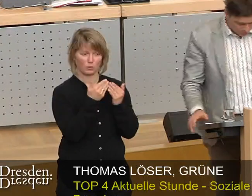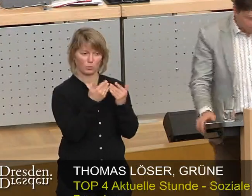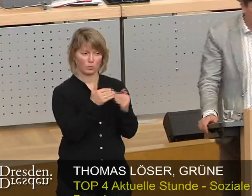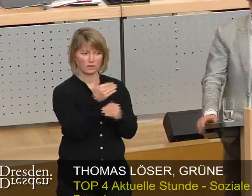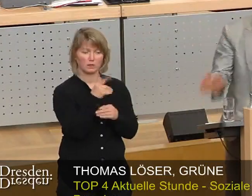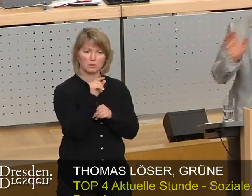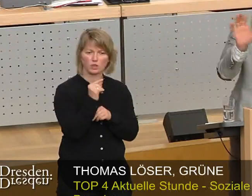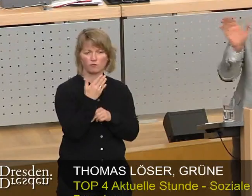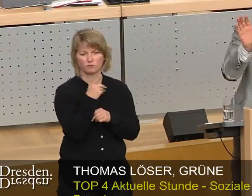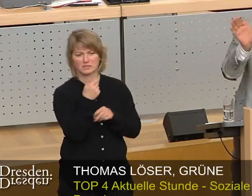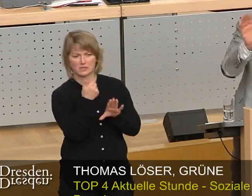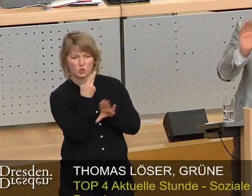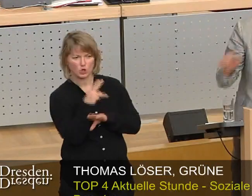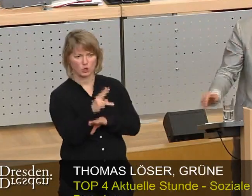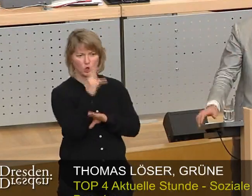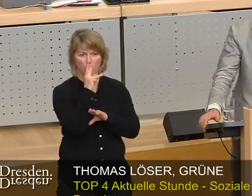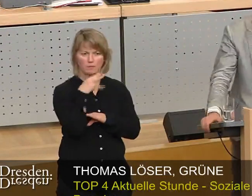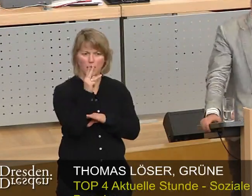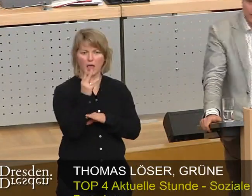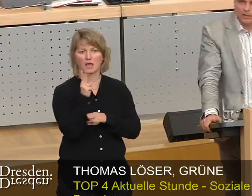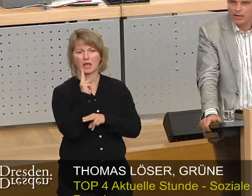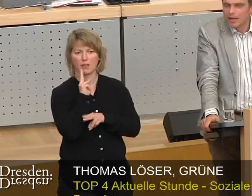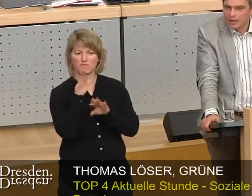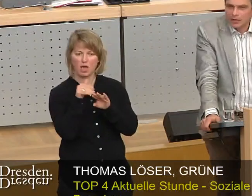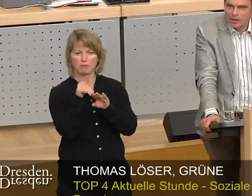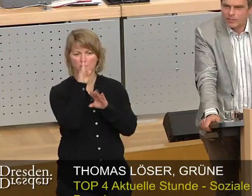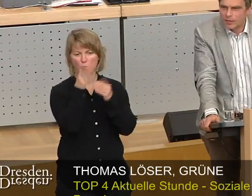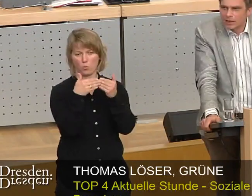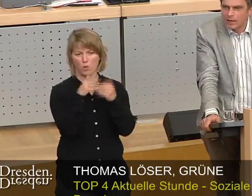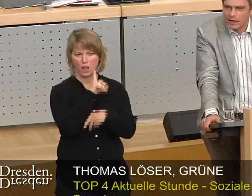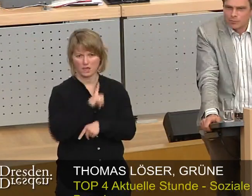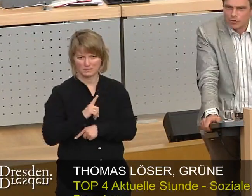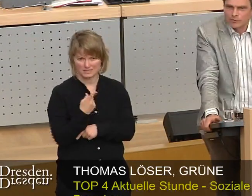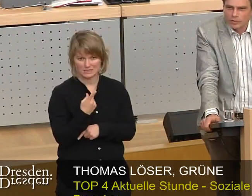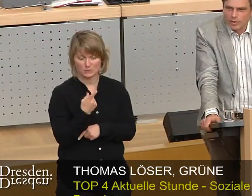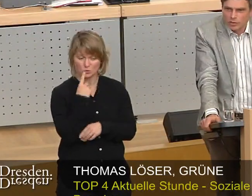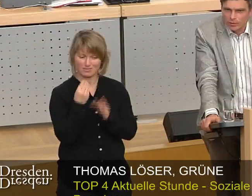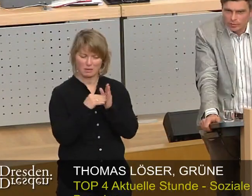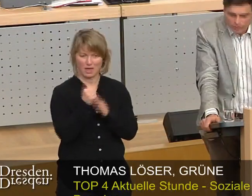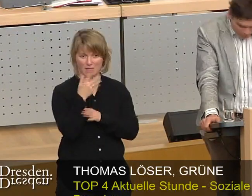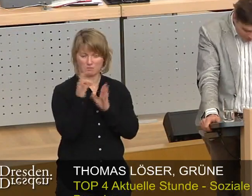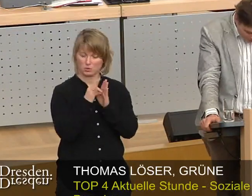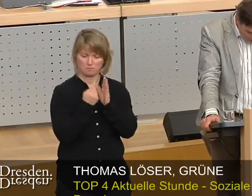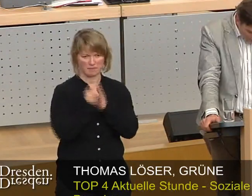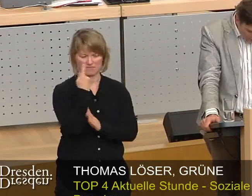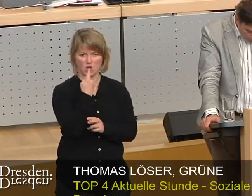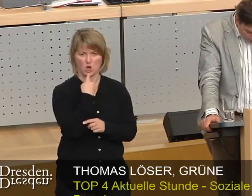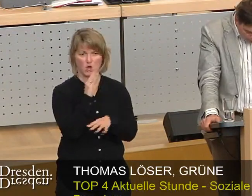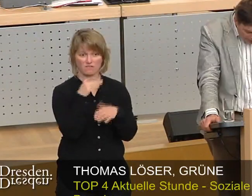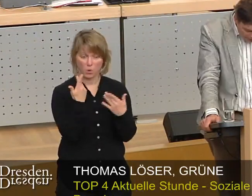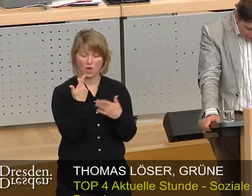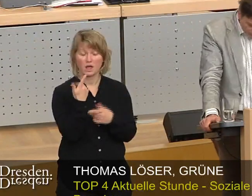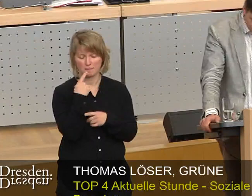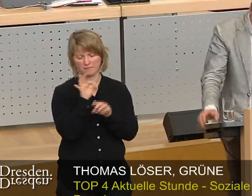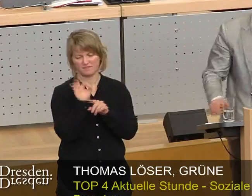sechs Euro. Dann haben Sie ein bisschen Gelb. Das ist so um die Leipziger Gegend. Und dann haben Sie vor allen Dingen einen Punkt, wo es ganz schnell rot wird. Das ist dort,